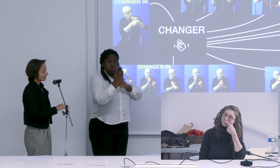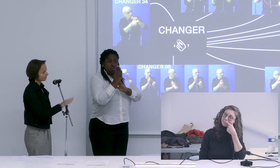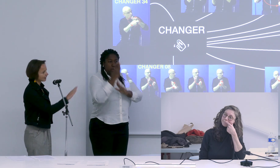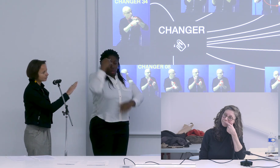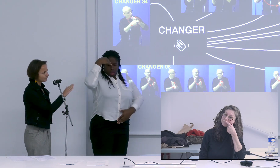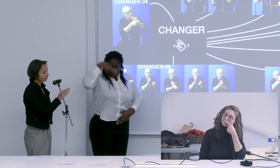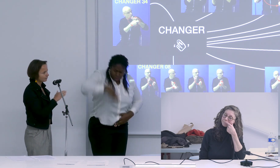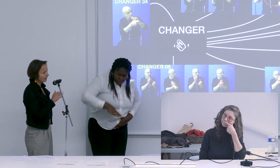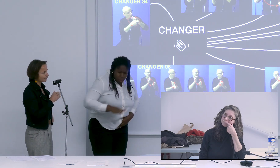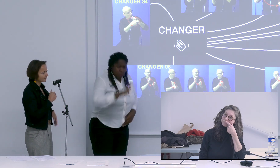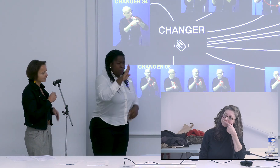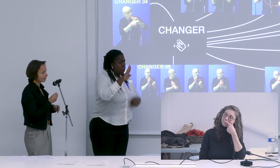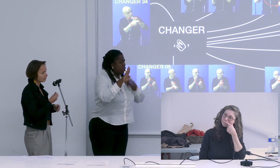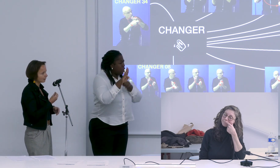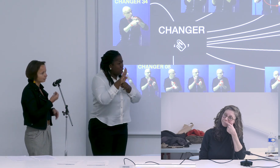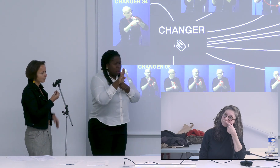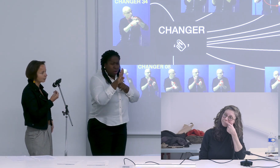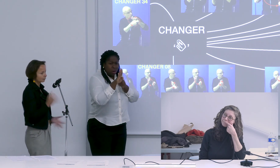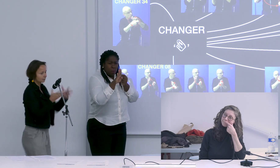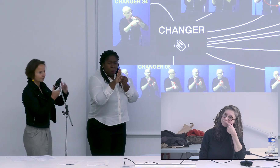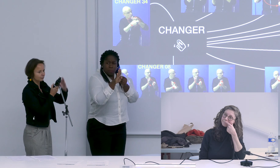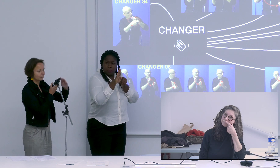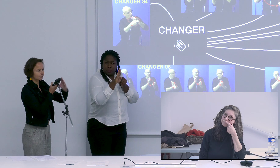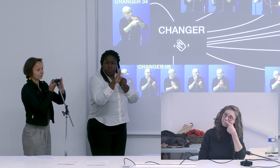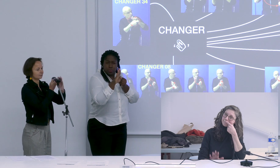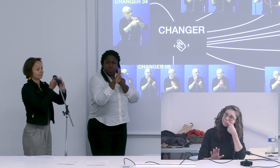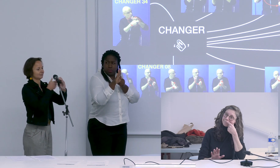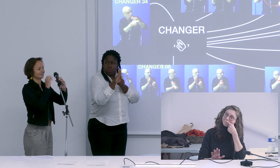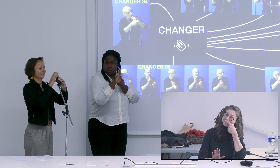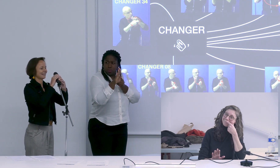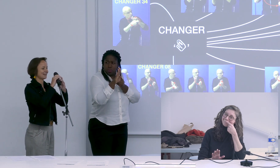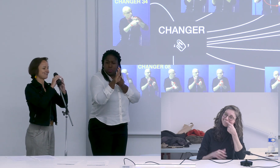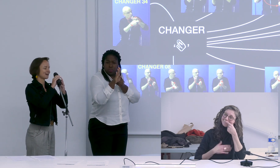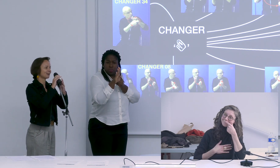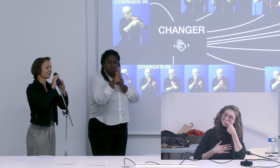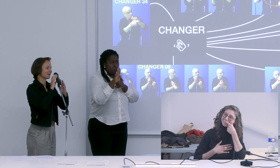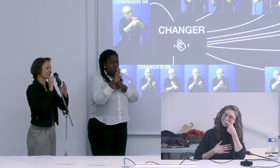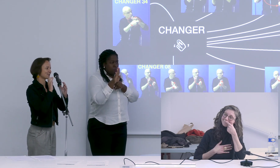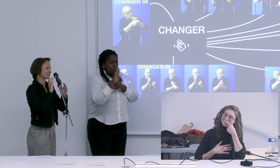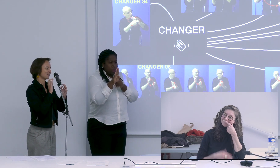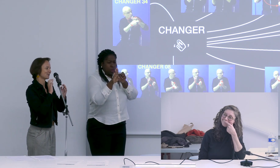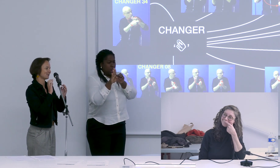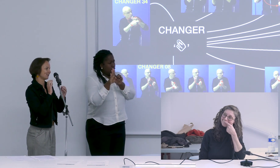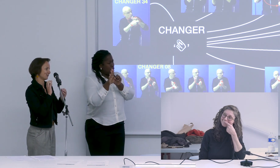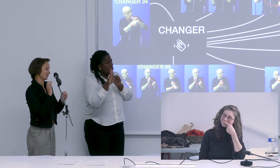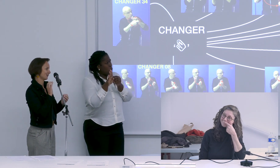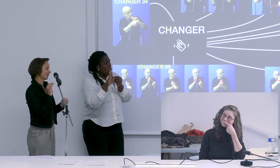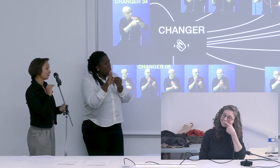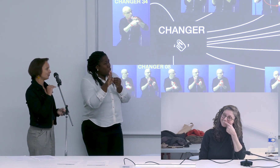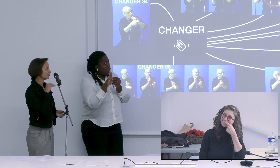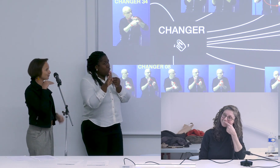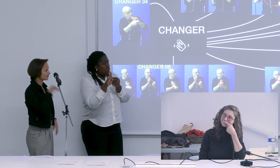là on a un peu plus de mal en fait à ne voir que à ne voir qu'un changement de